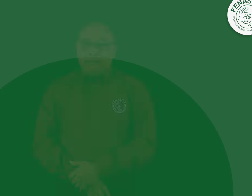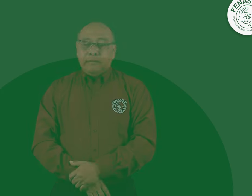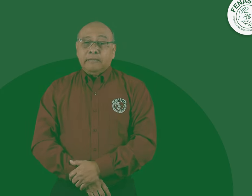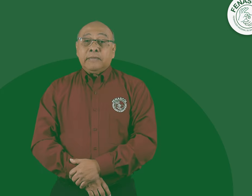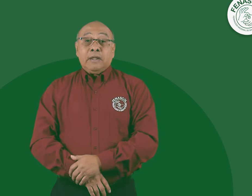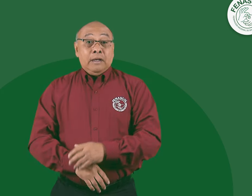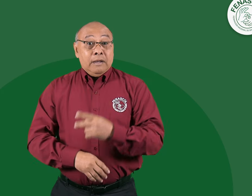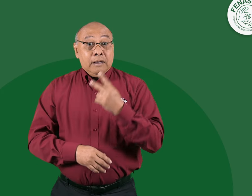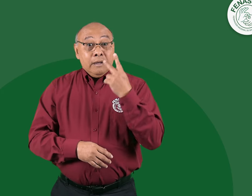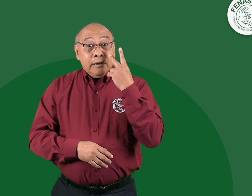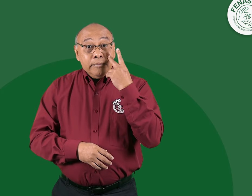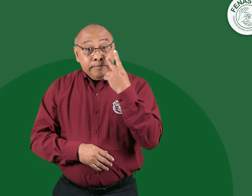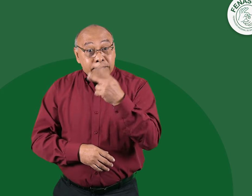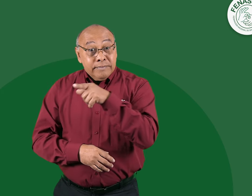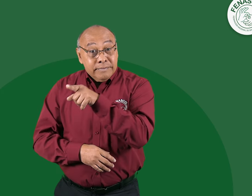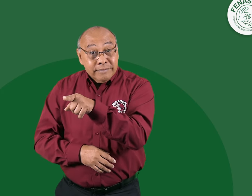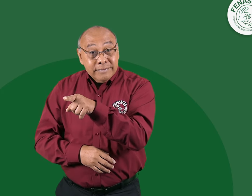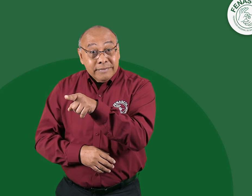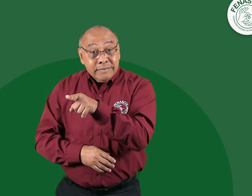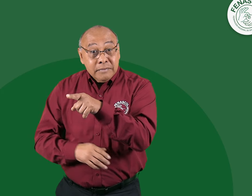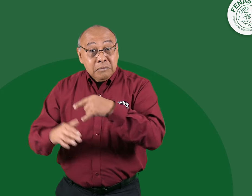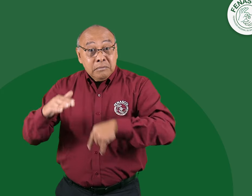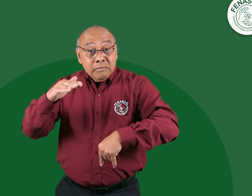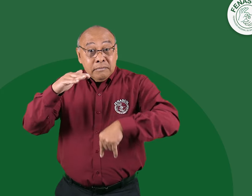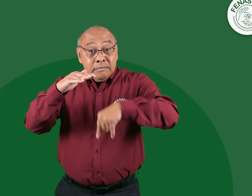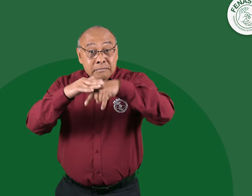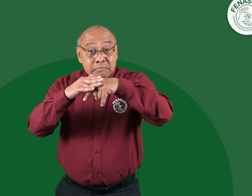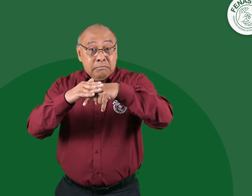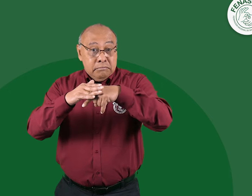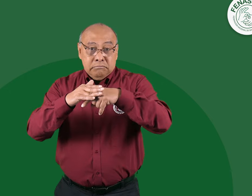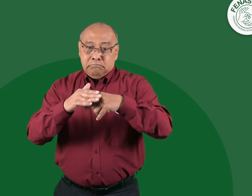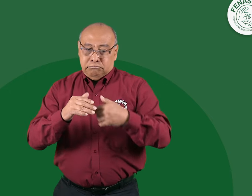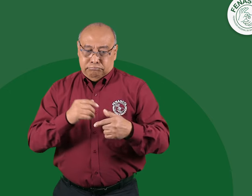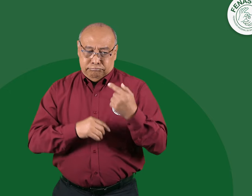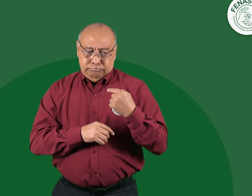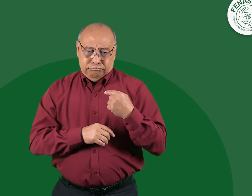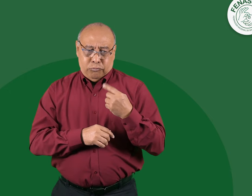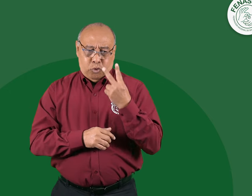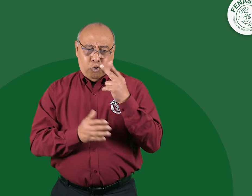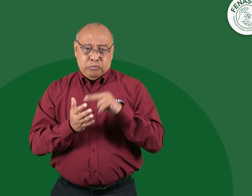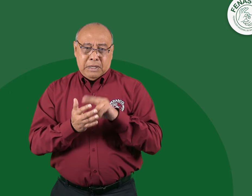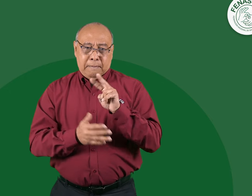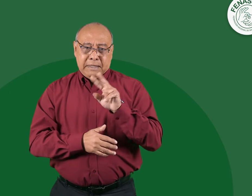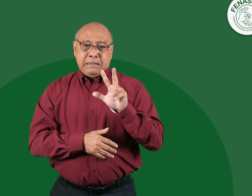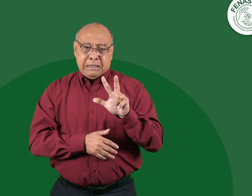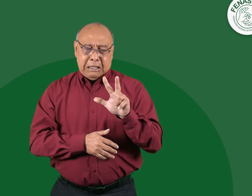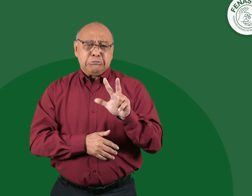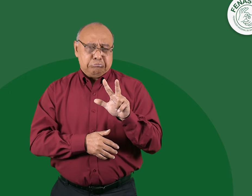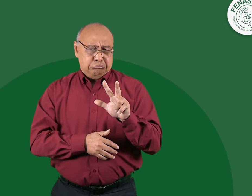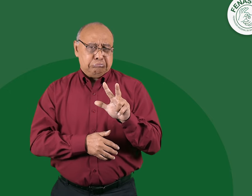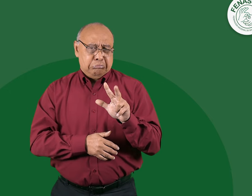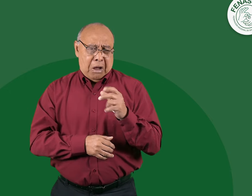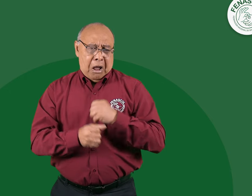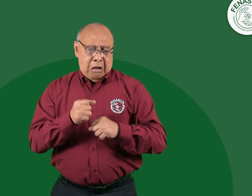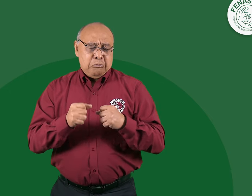Así como vieron, en 2023 subimos documentos y quedamos seleccionados. De igual forma en 2022 y